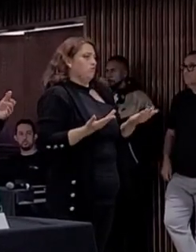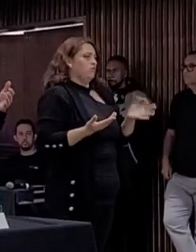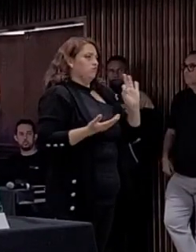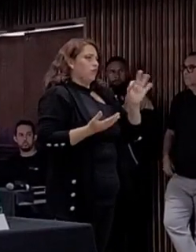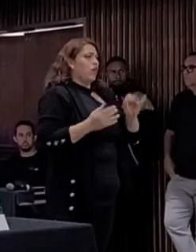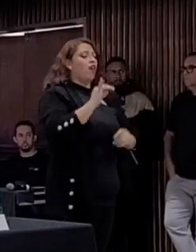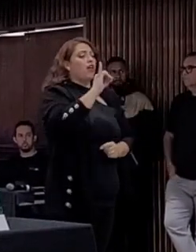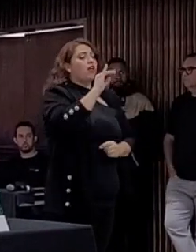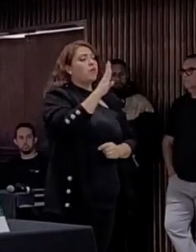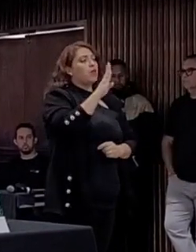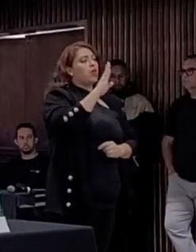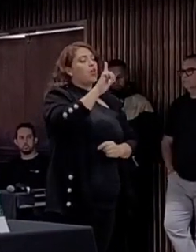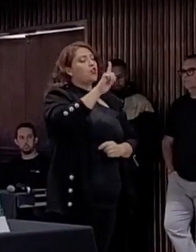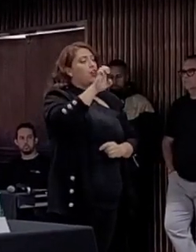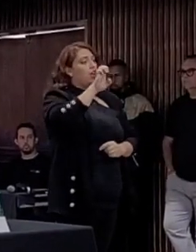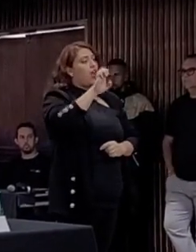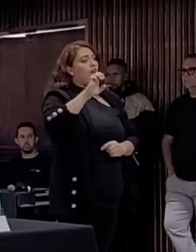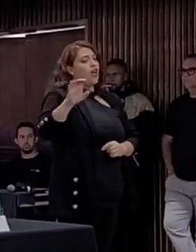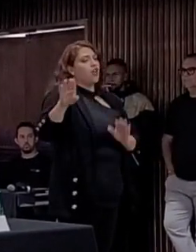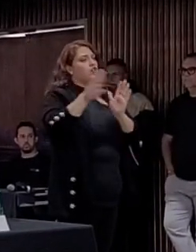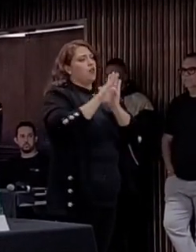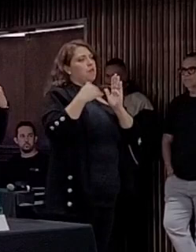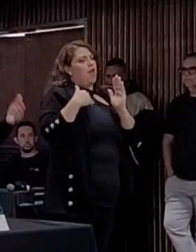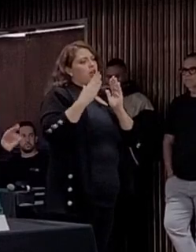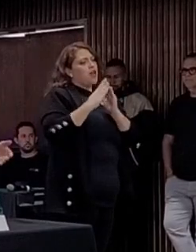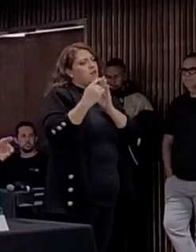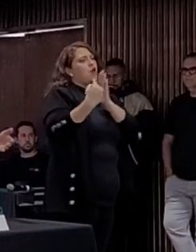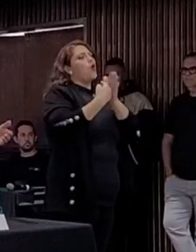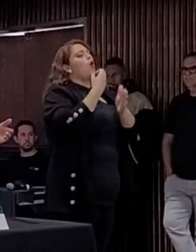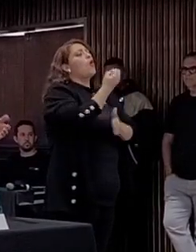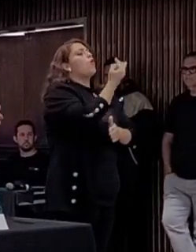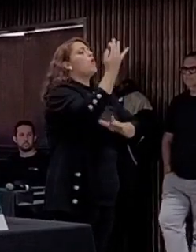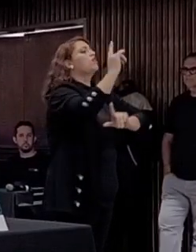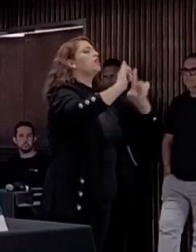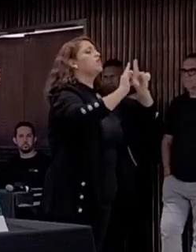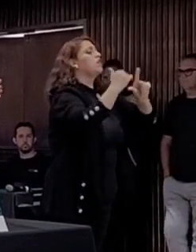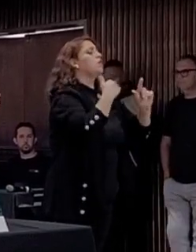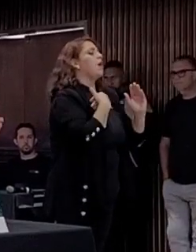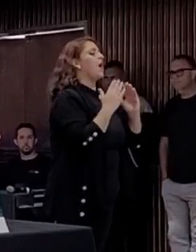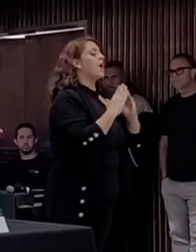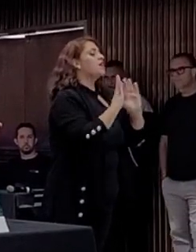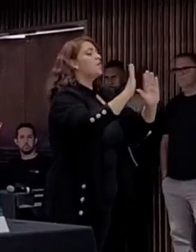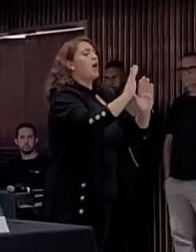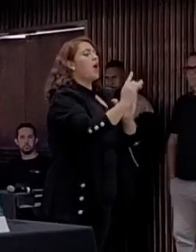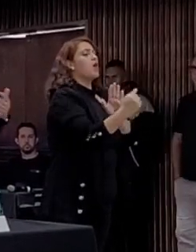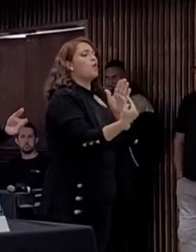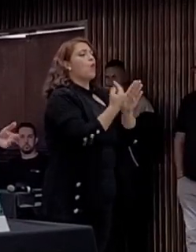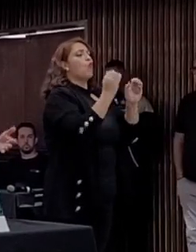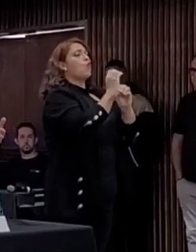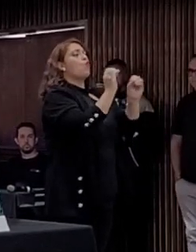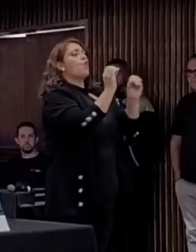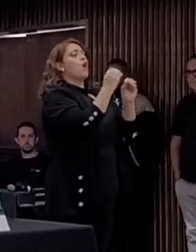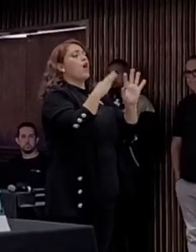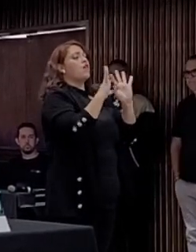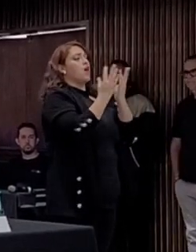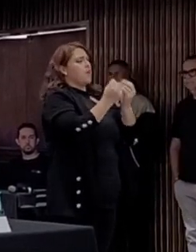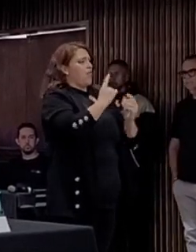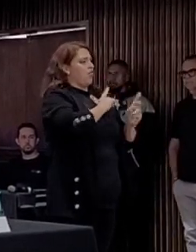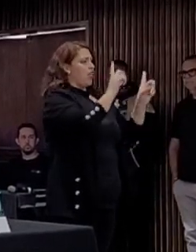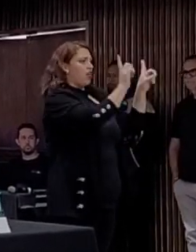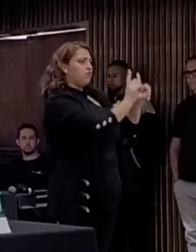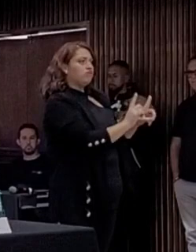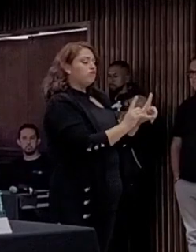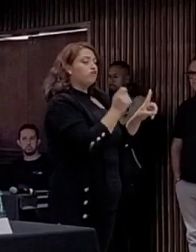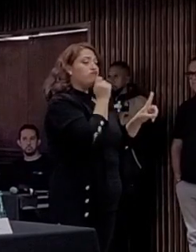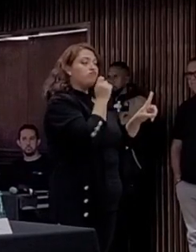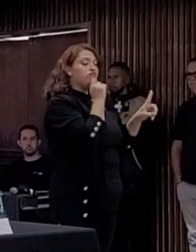O IBGE chegou lá no meu apartamento em casa e perguntou quantas televisões eu tinha, mas não perguntou se tinha alguém na minha família com deficiência.